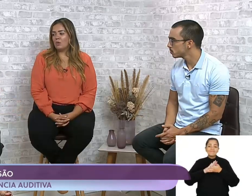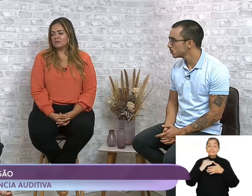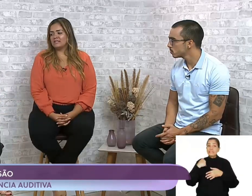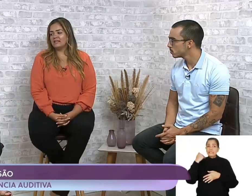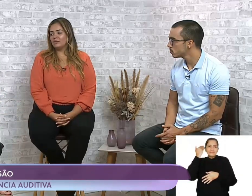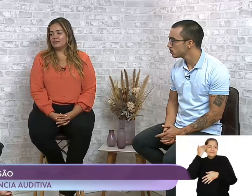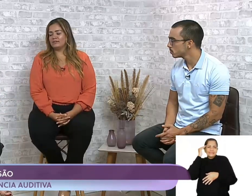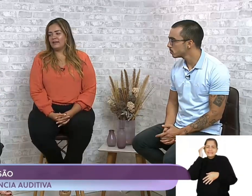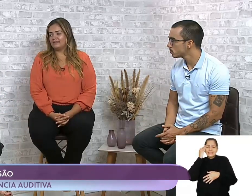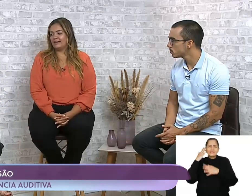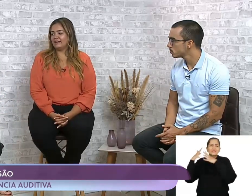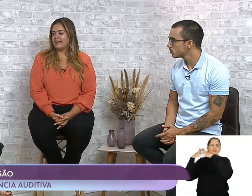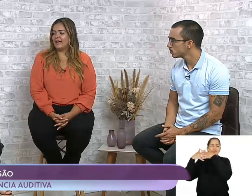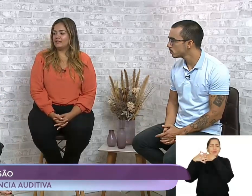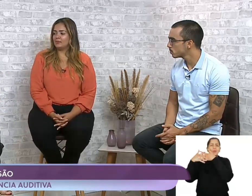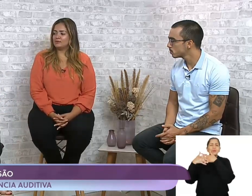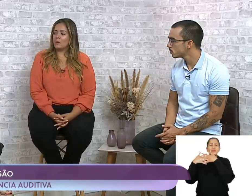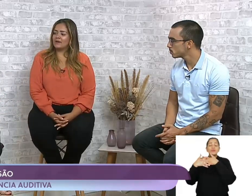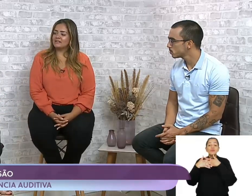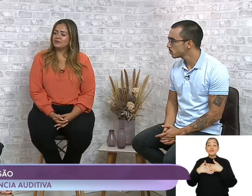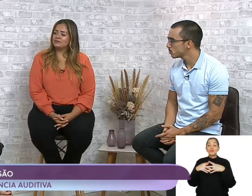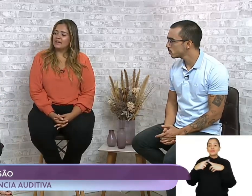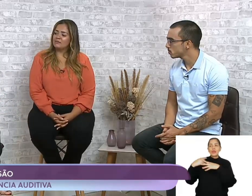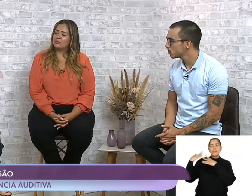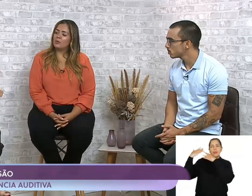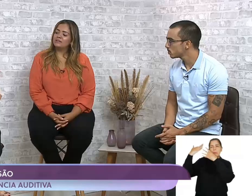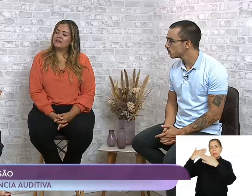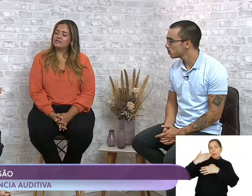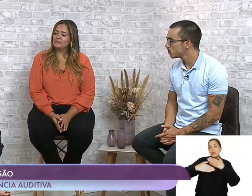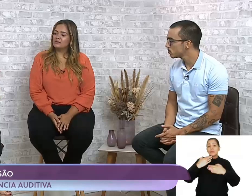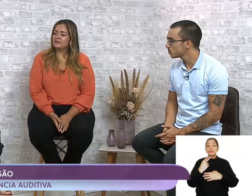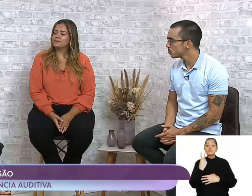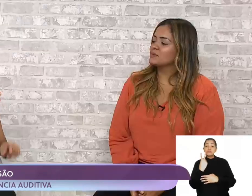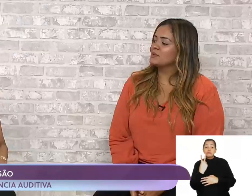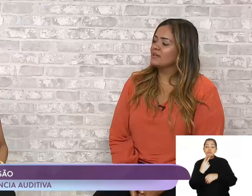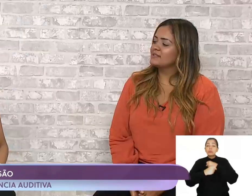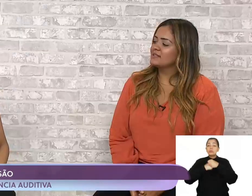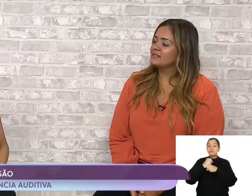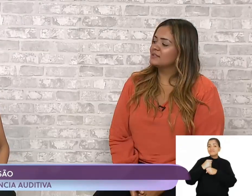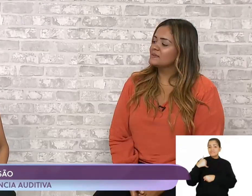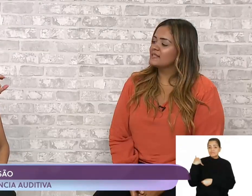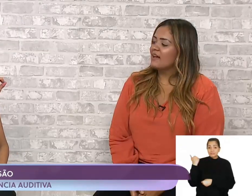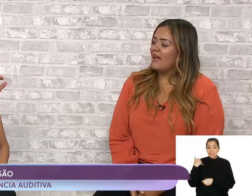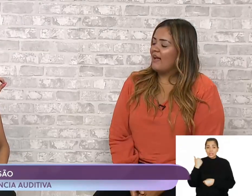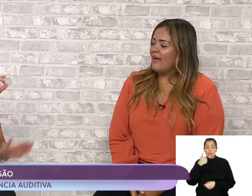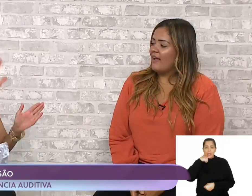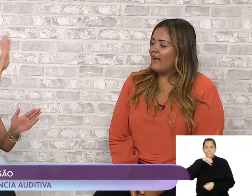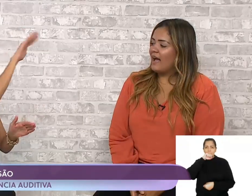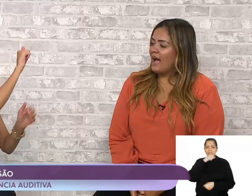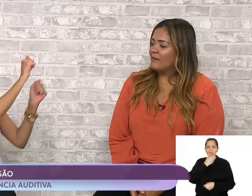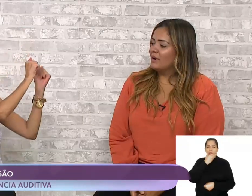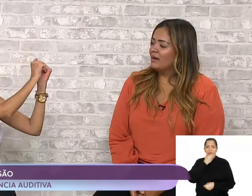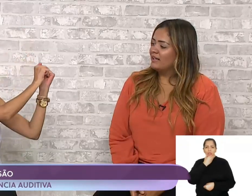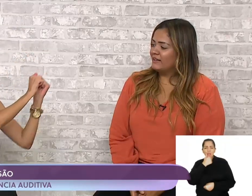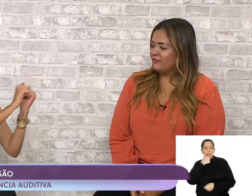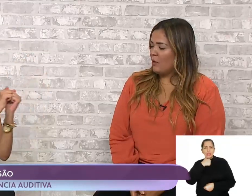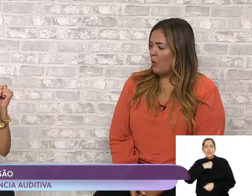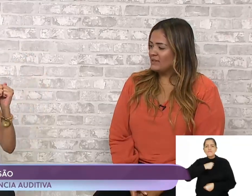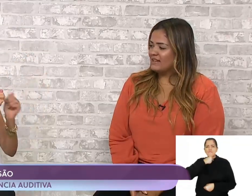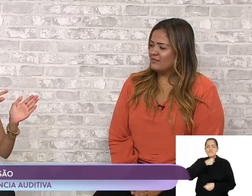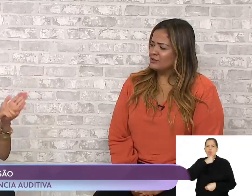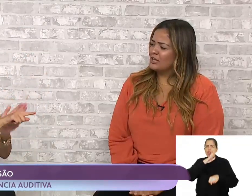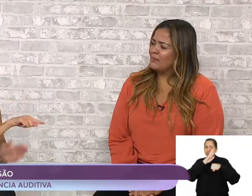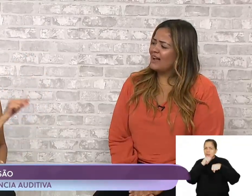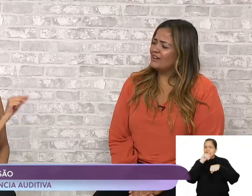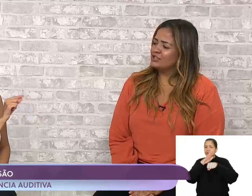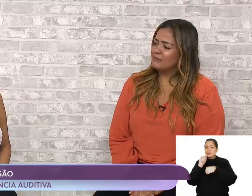conseguiu entender, né? Depois com o passar do tempo. Quando ela tinha mais ou menos uns dois anos, a mãe e a